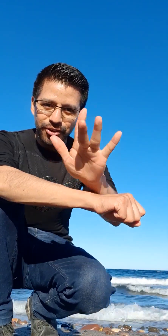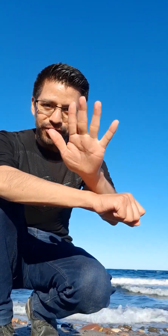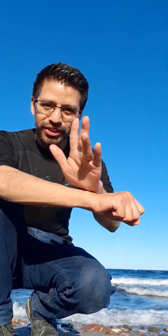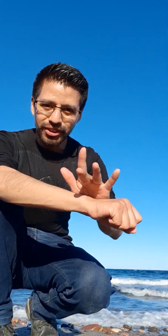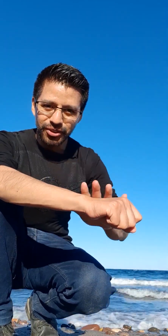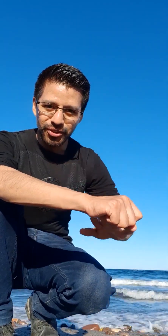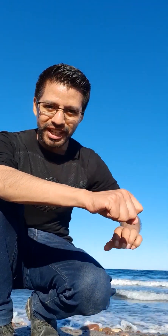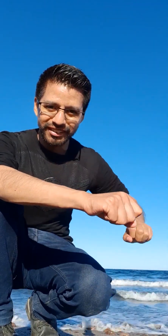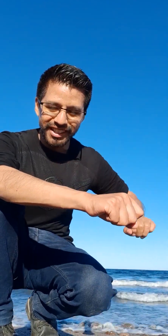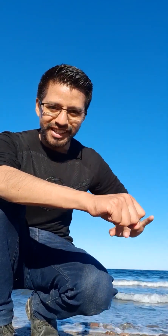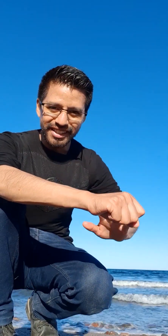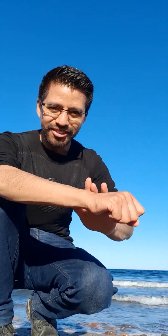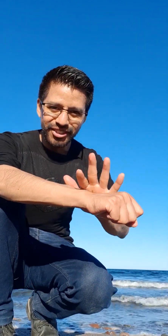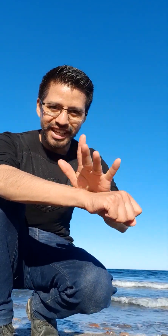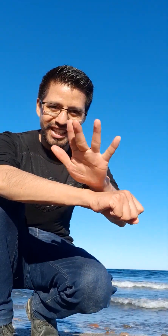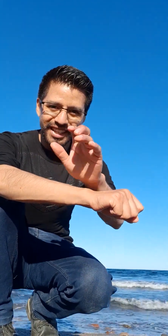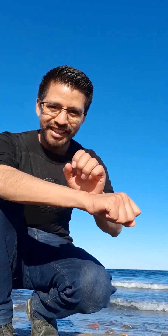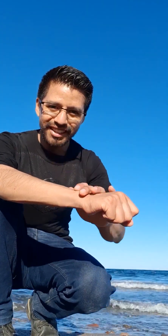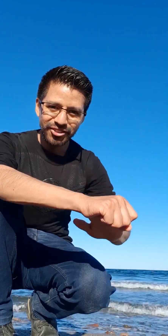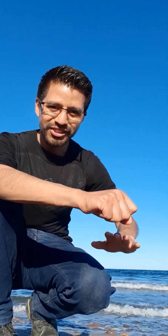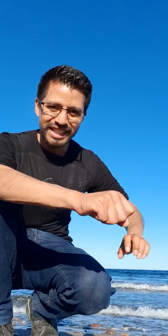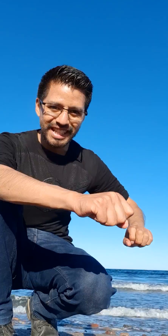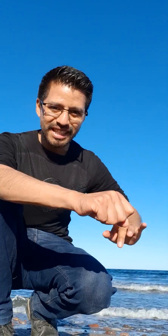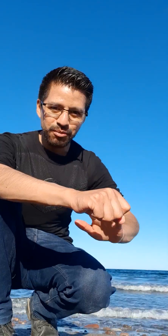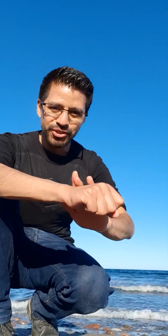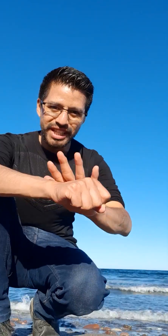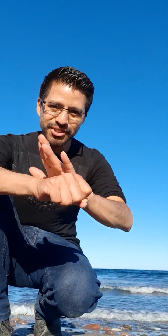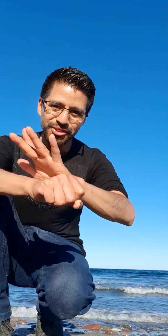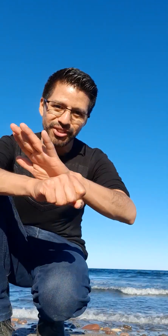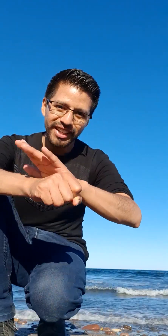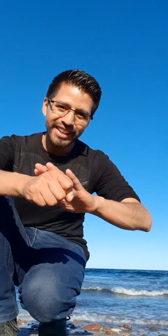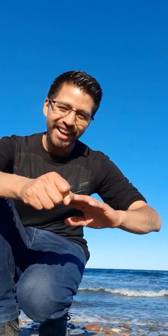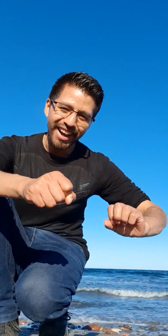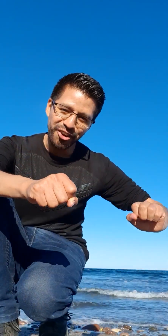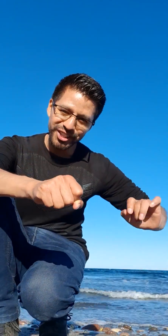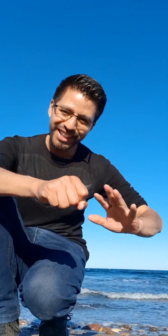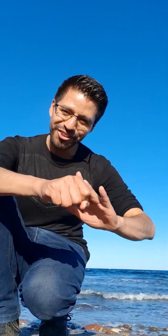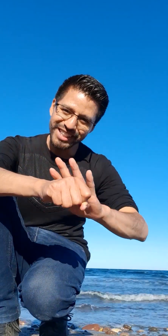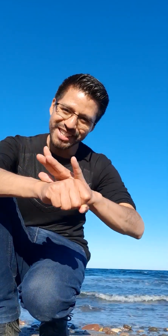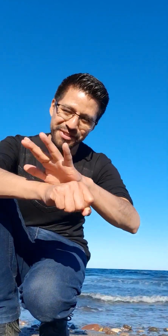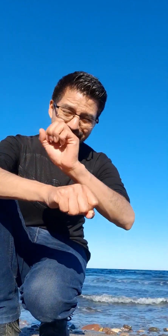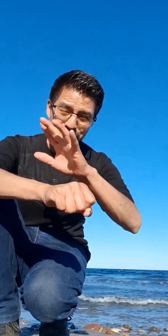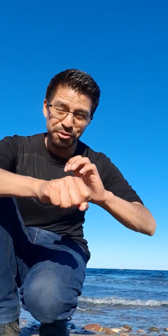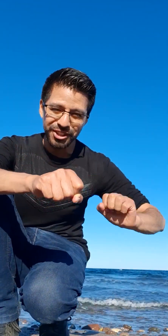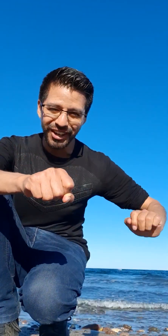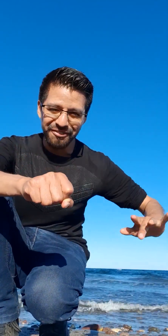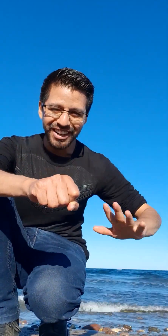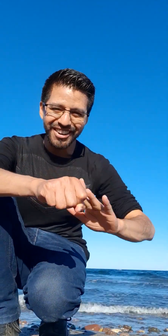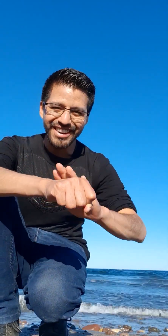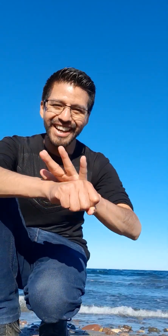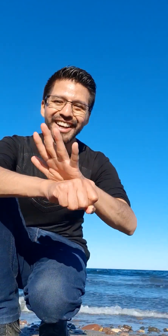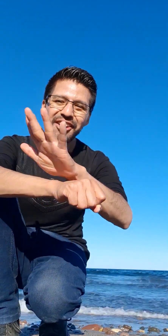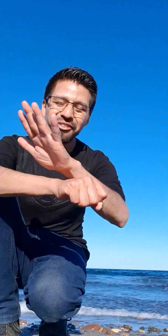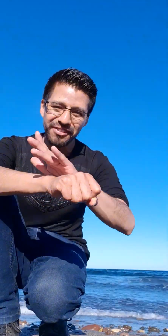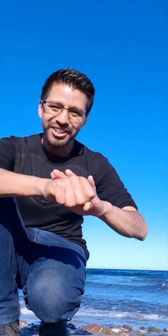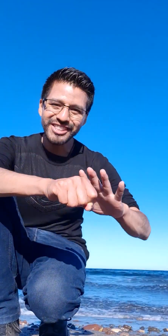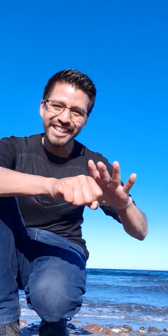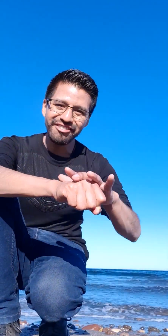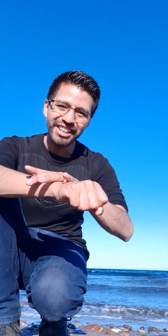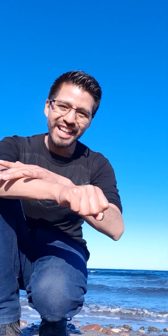con la tierra. ¿Ok? Entonces hacemos esto. Ahorita honestamente se me olvidó la palabra, pero se refiere